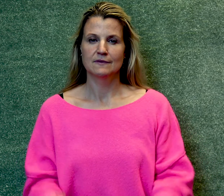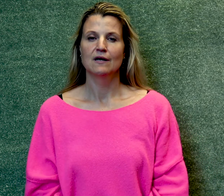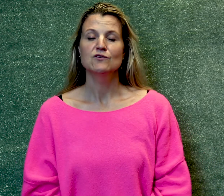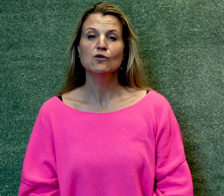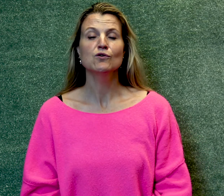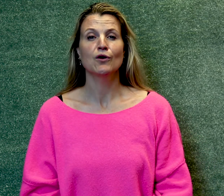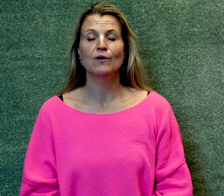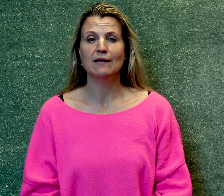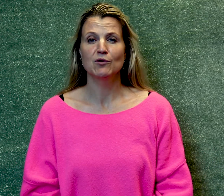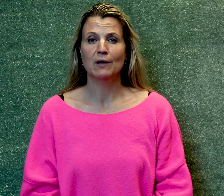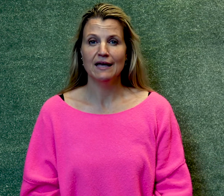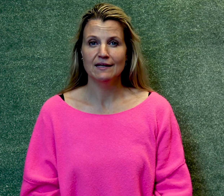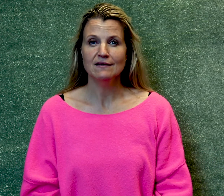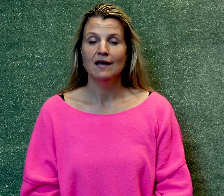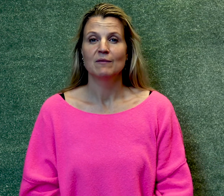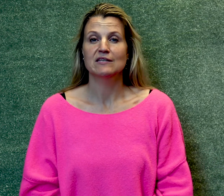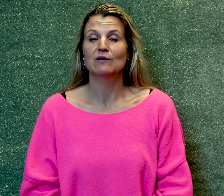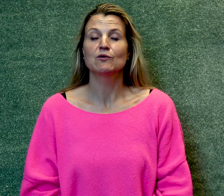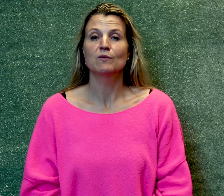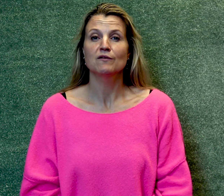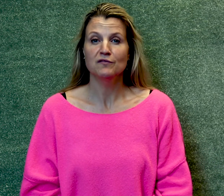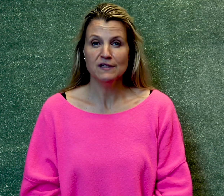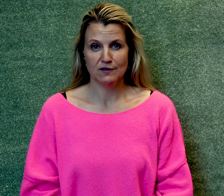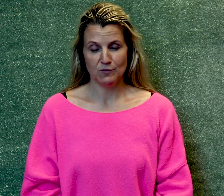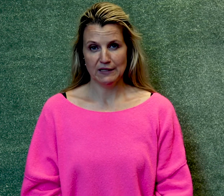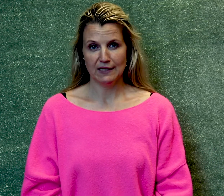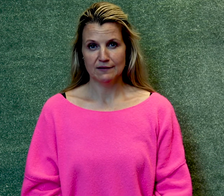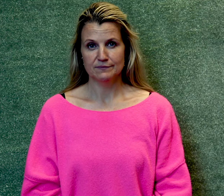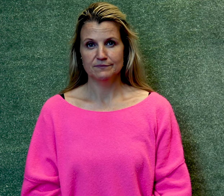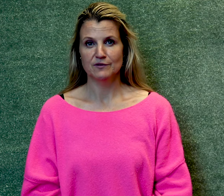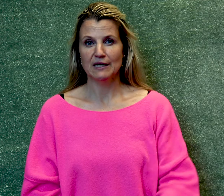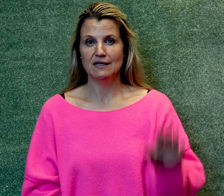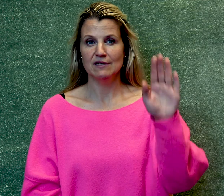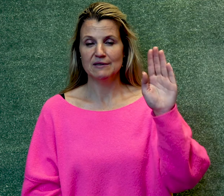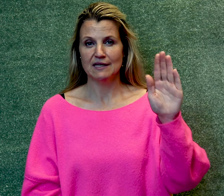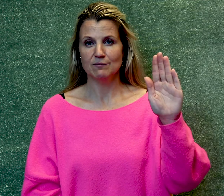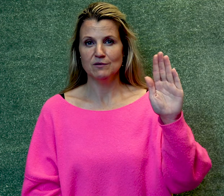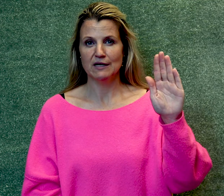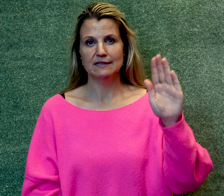Zo kun je ook ritme nummer 1 met ritme nummer 4 combineren. We beginnen weer met ritme nummer 1.